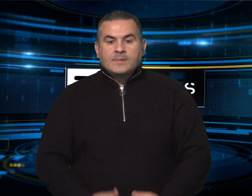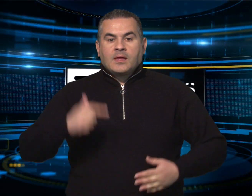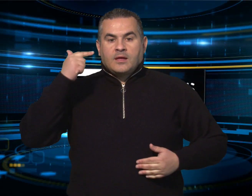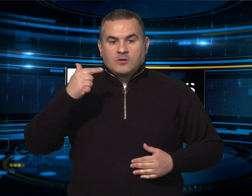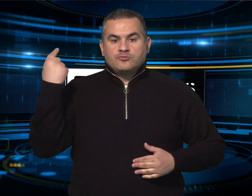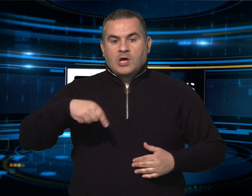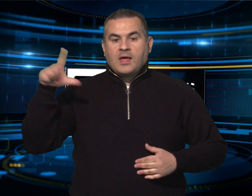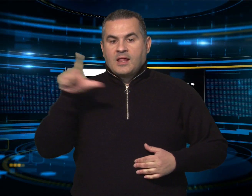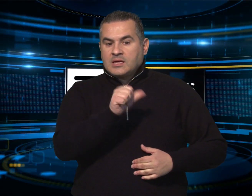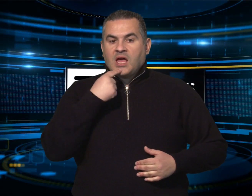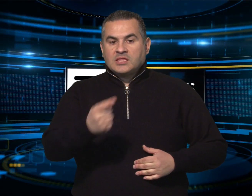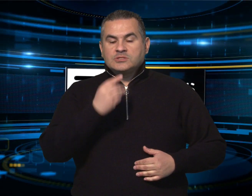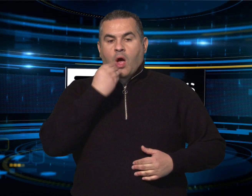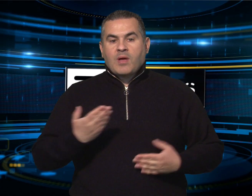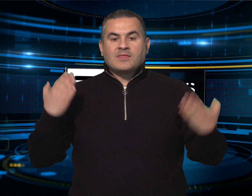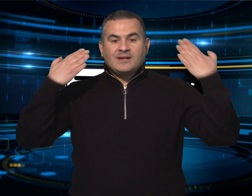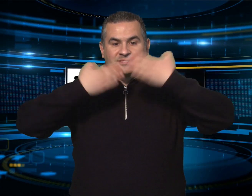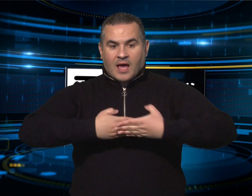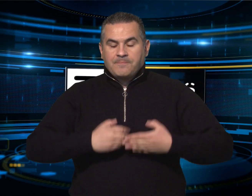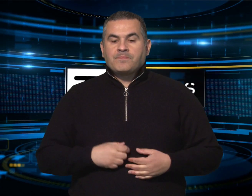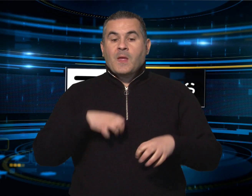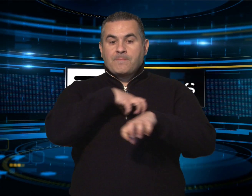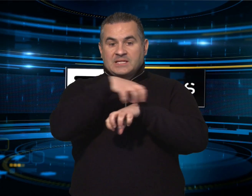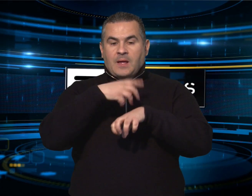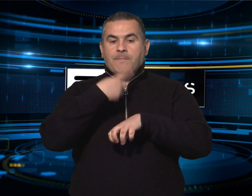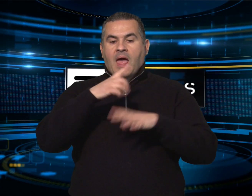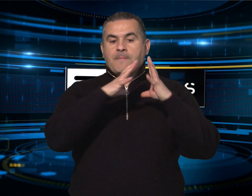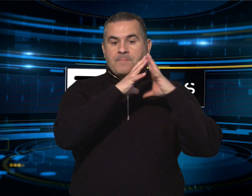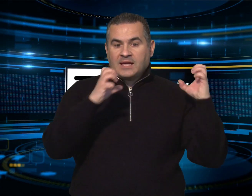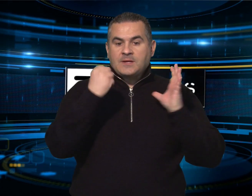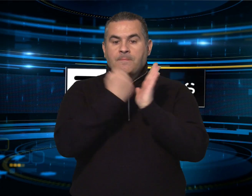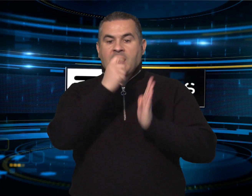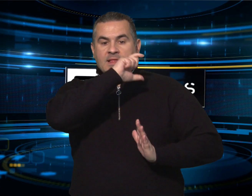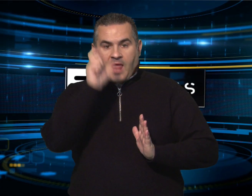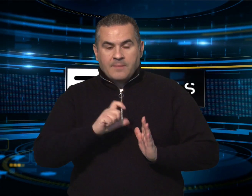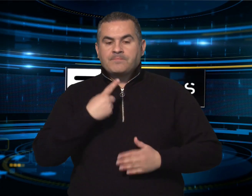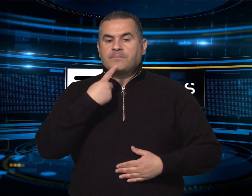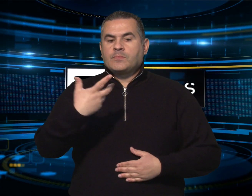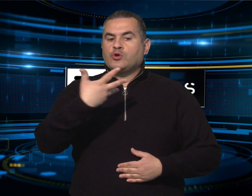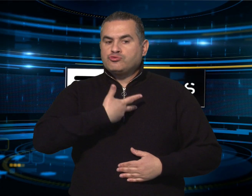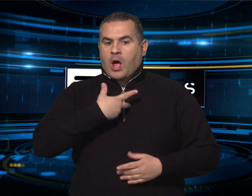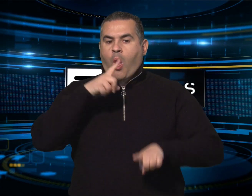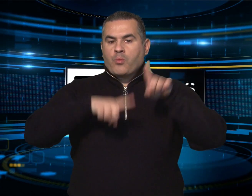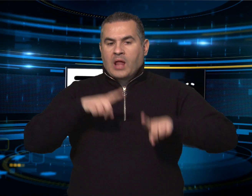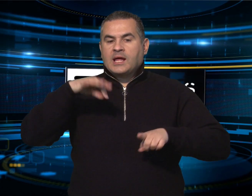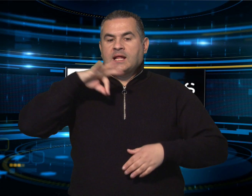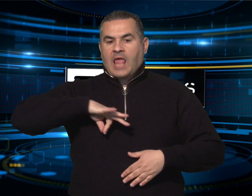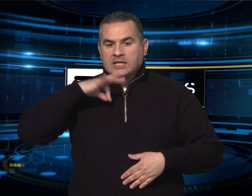Buonasera all'altigilis. Per rilevare gli stabilimenti Sanac in Sardegna, Toscana, Liguria e Piemonte, dove